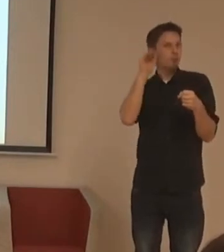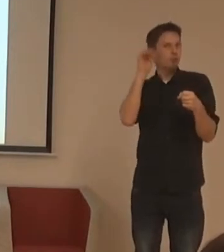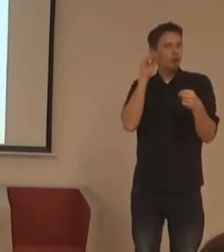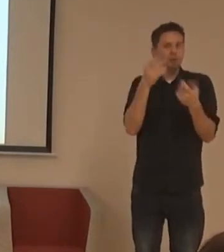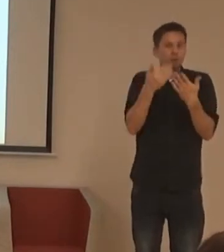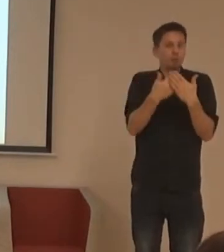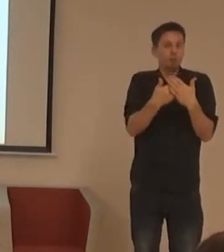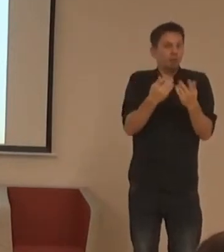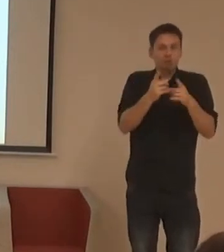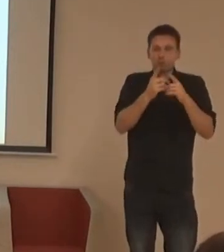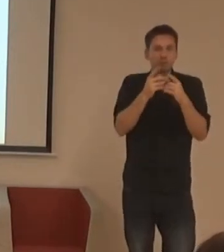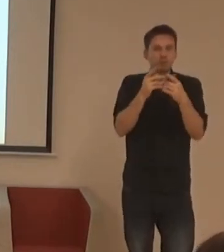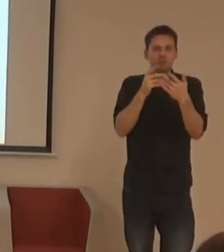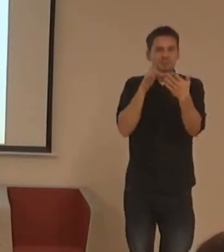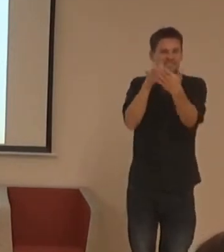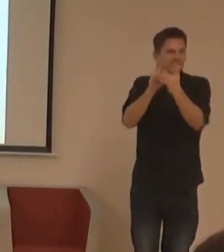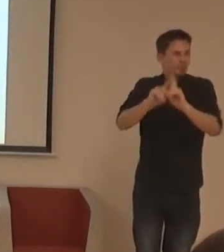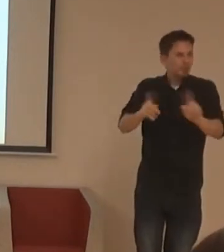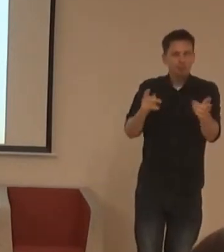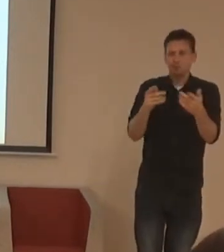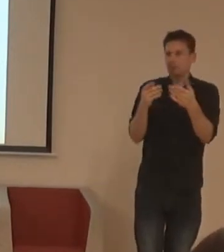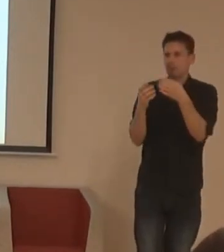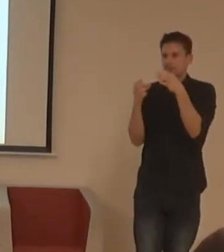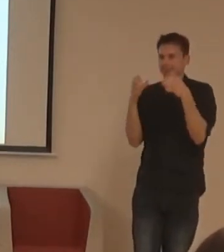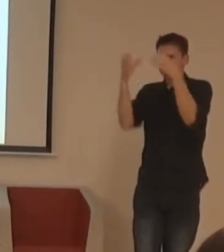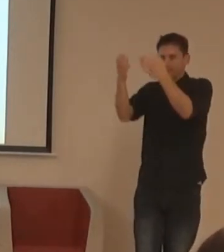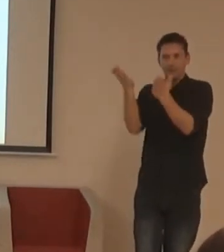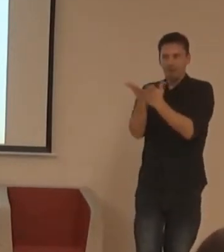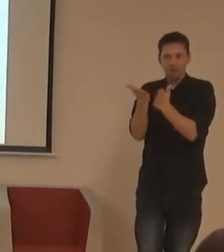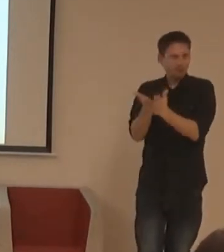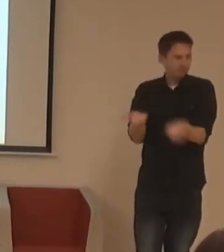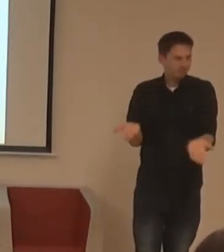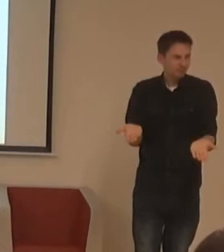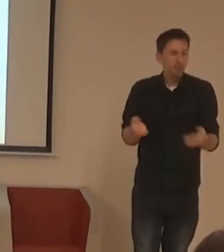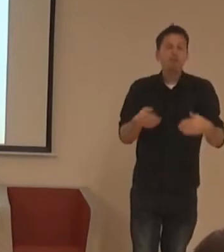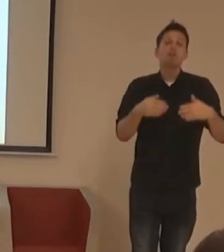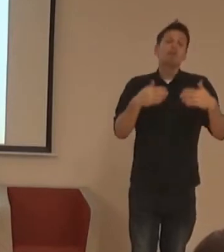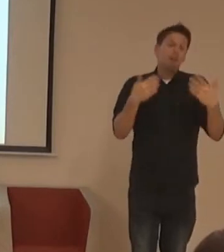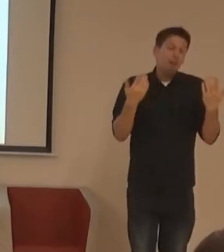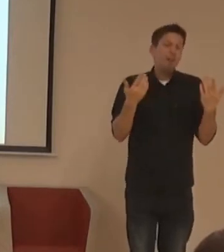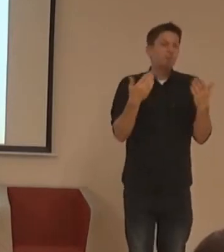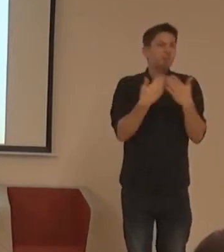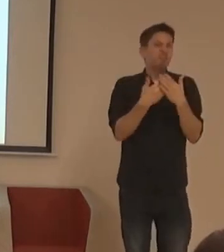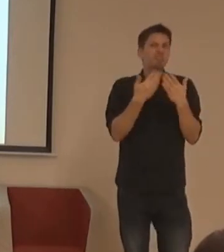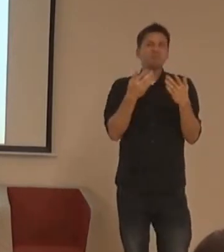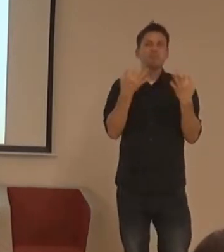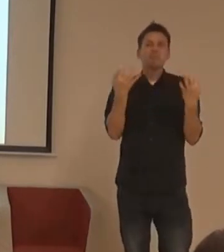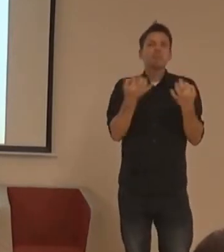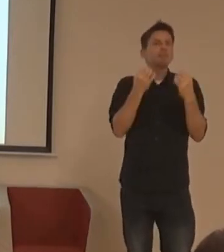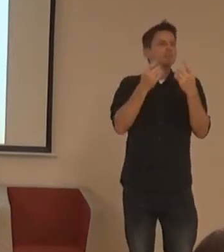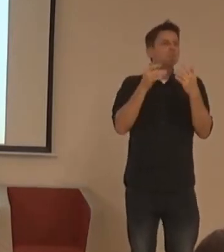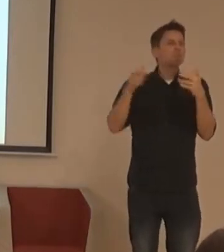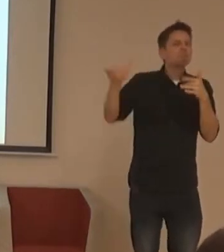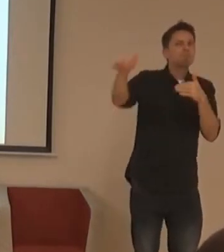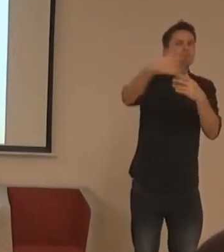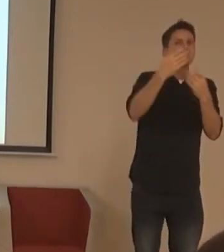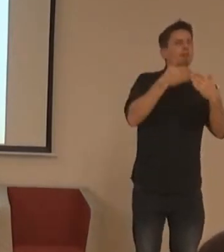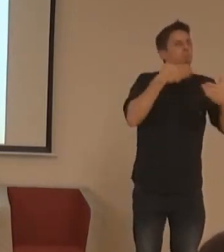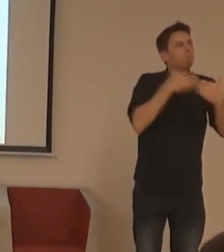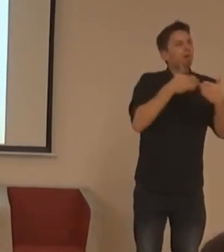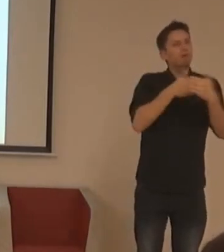tím, čemu to vlastně mělo sloužit. Každopádně bariéry tvořené nějakým nedostatkem informací o tom, jak nějaké opatření používat,